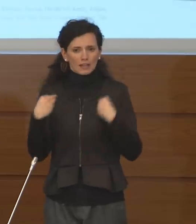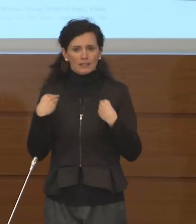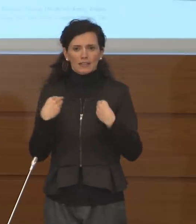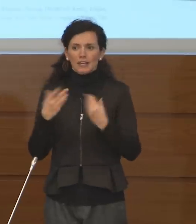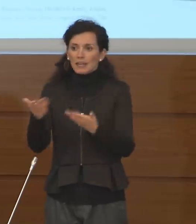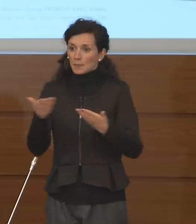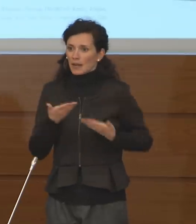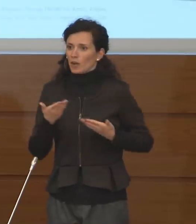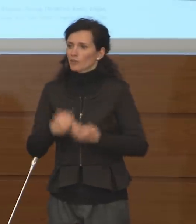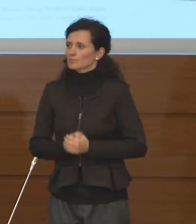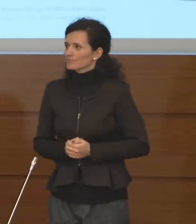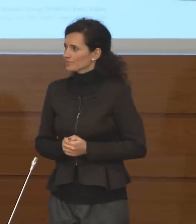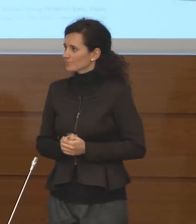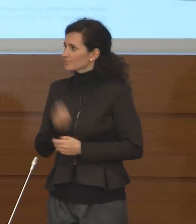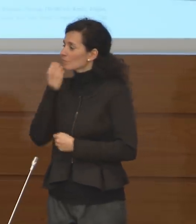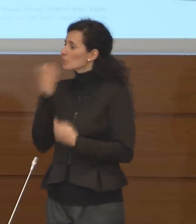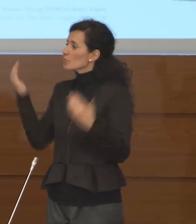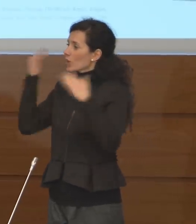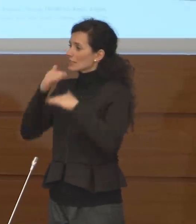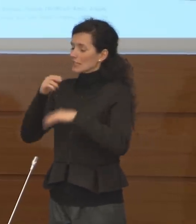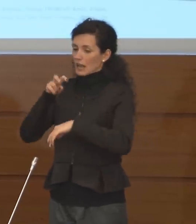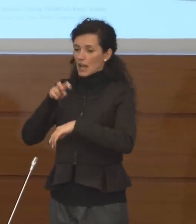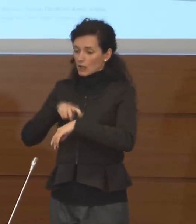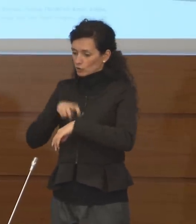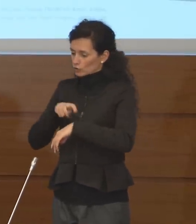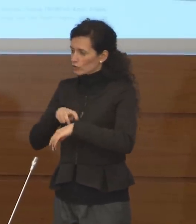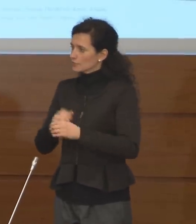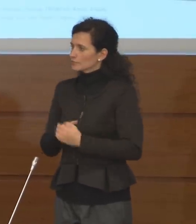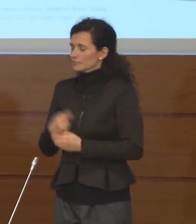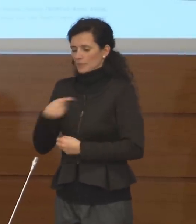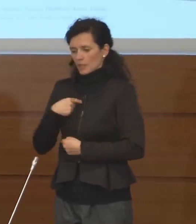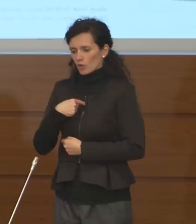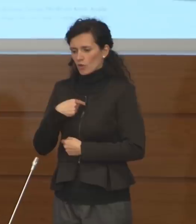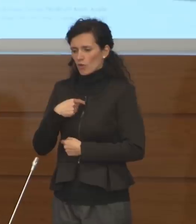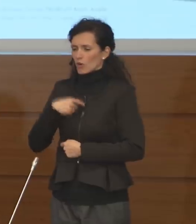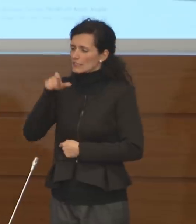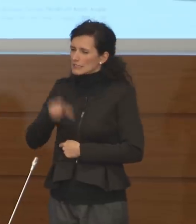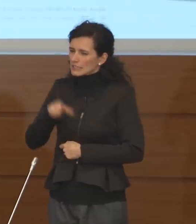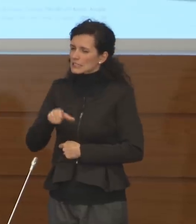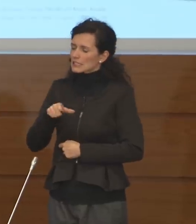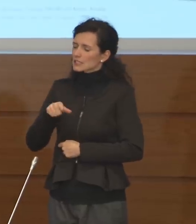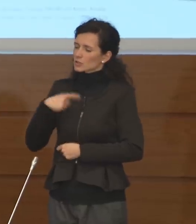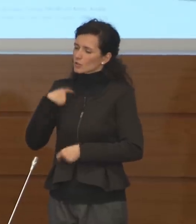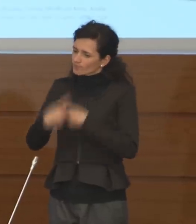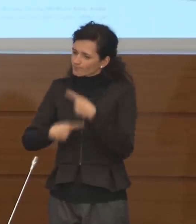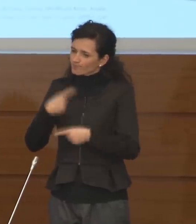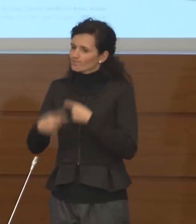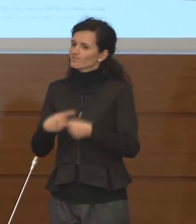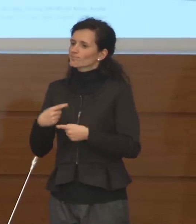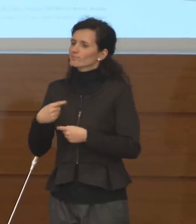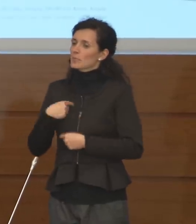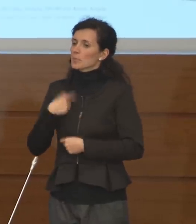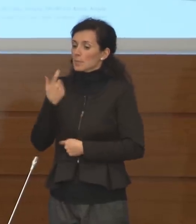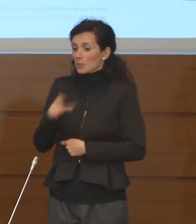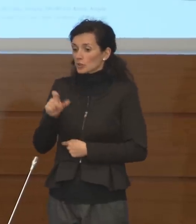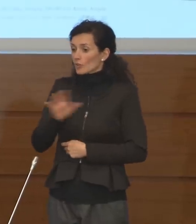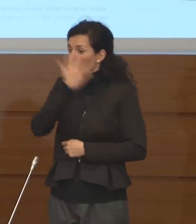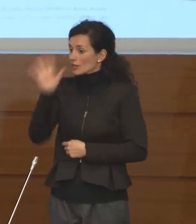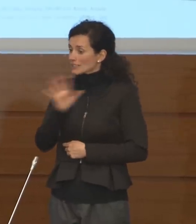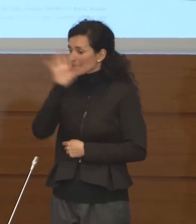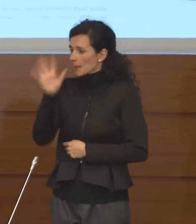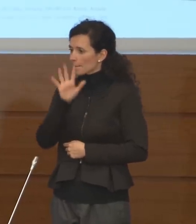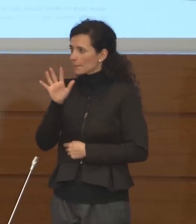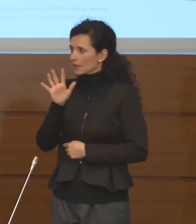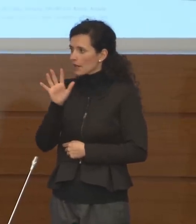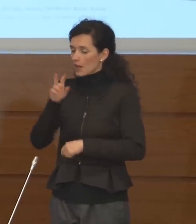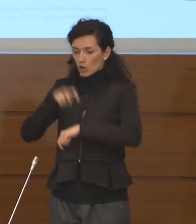prego. Buonasera dottore, io insisto su una cosa, se mi permette, perché sembra che